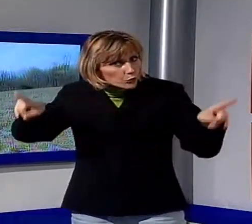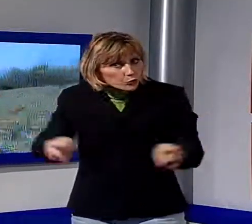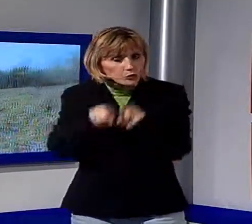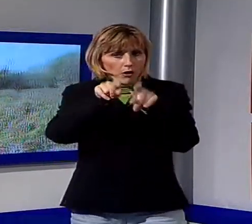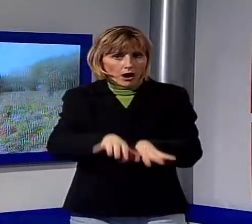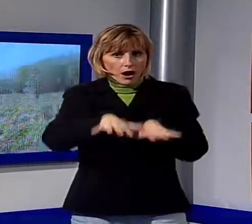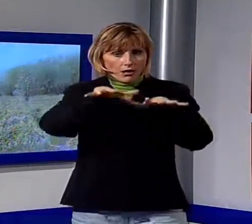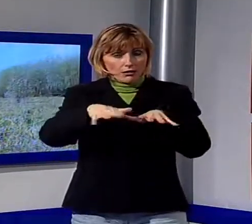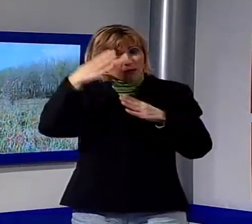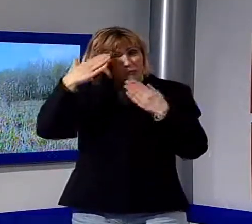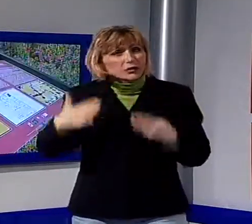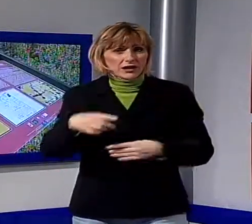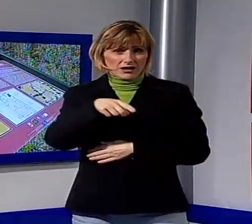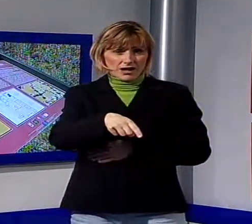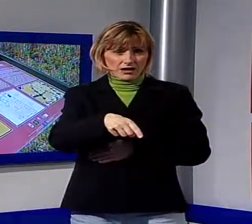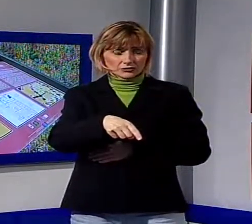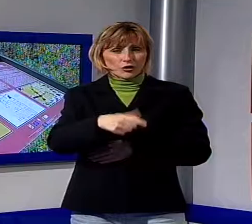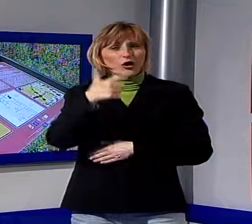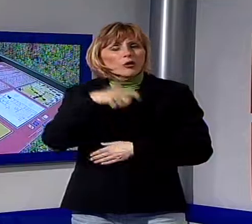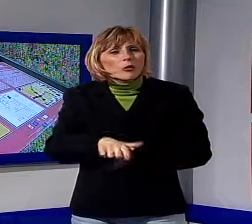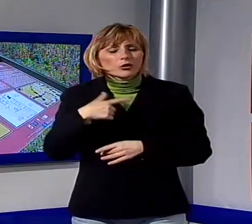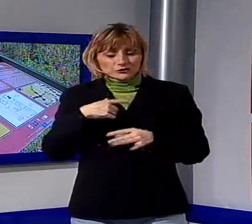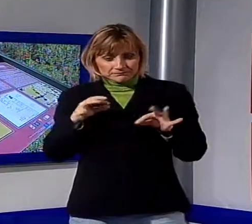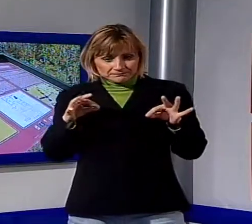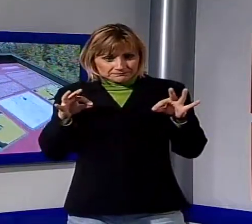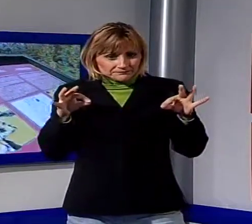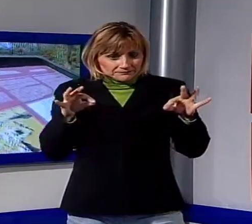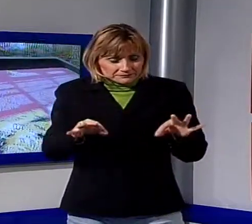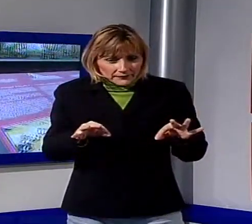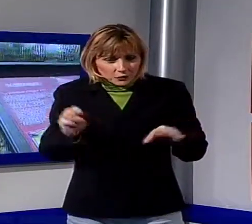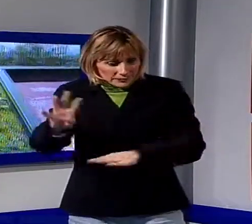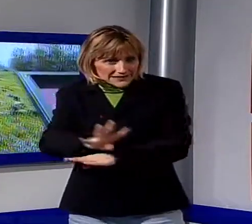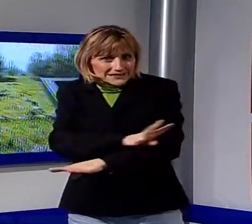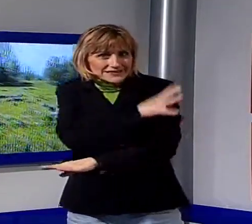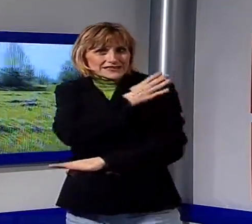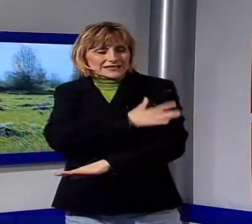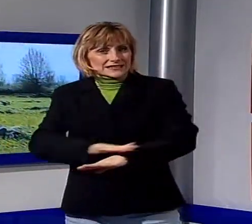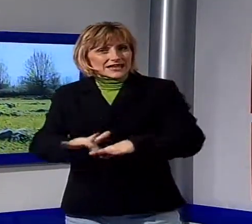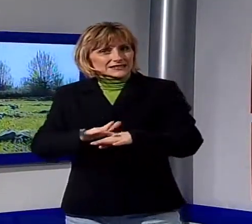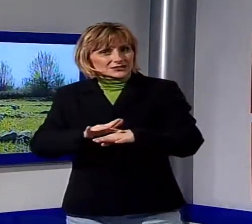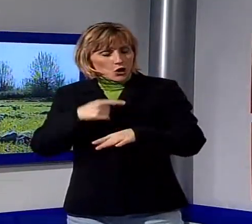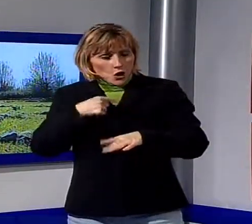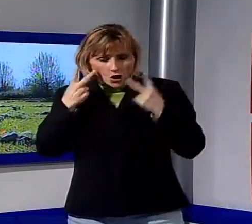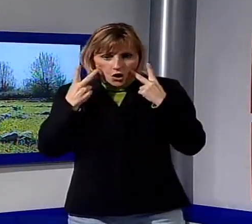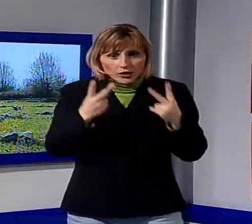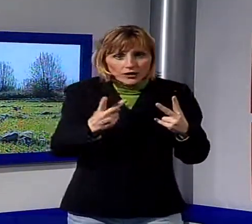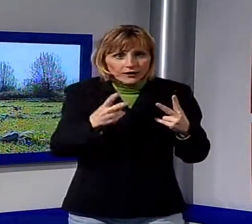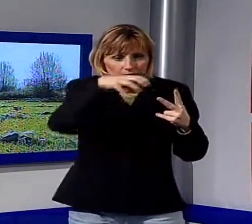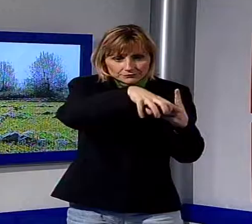veramente, perché la sensazione che si prova una volta raggiunte le fondamenta di quello che erano le abitazioni dell'insediamento non sono in alcun modo